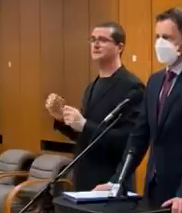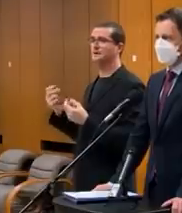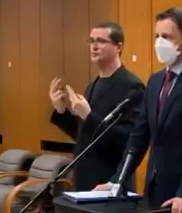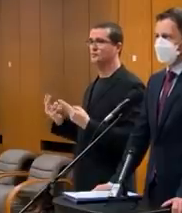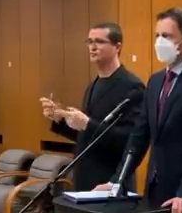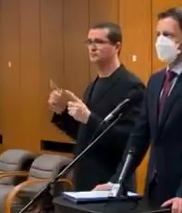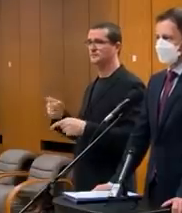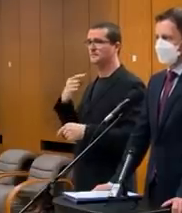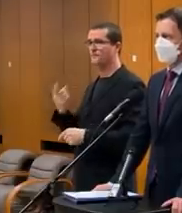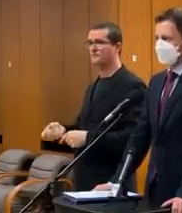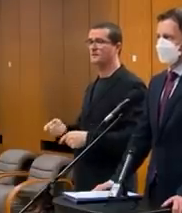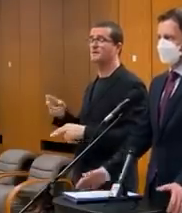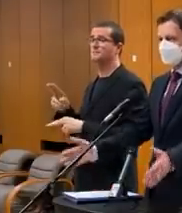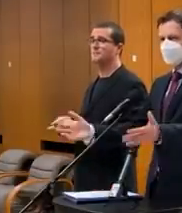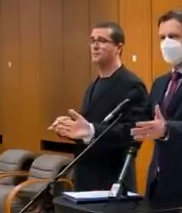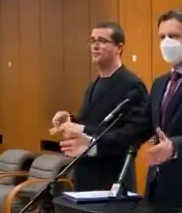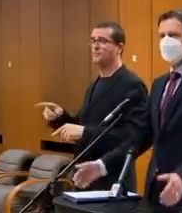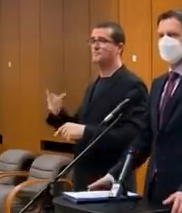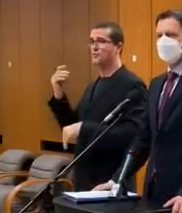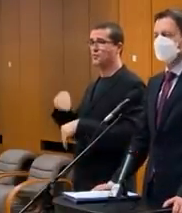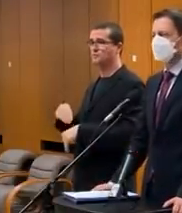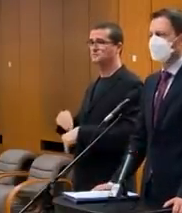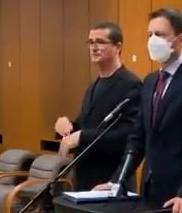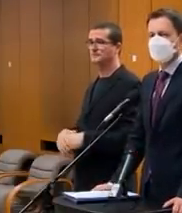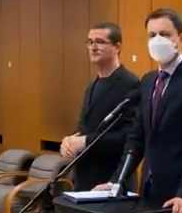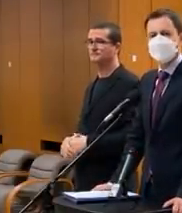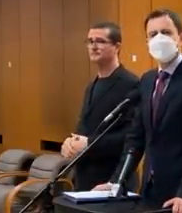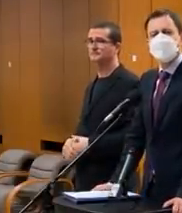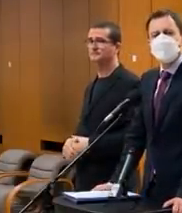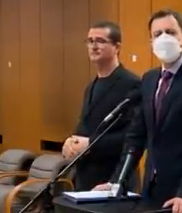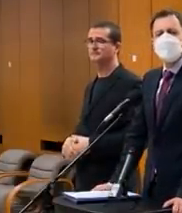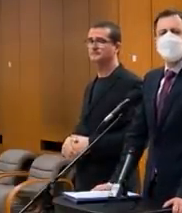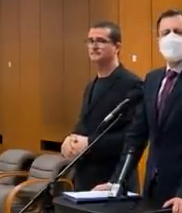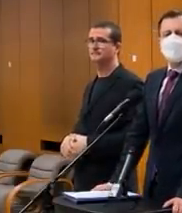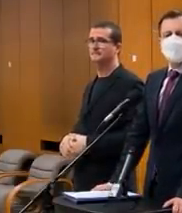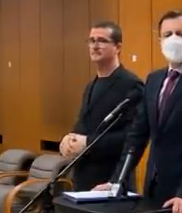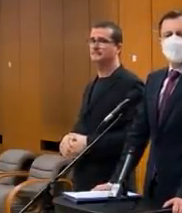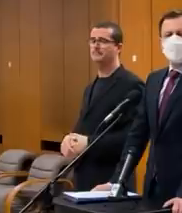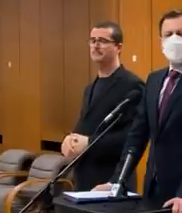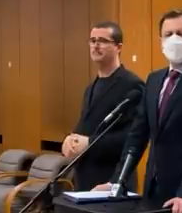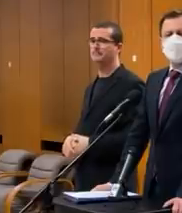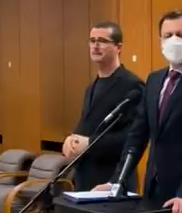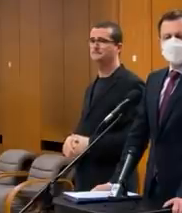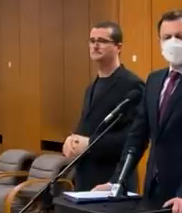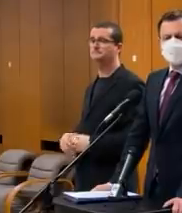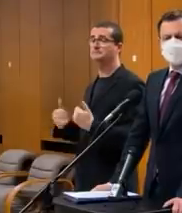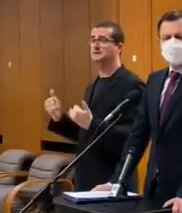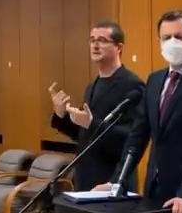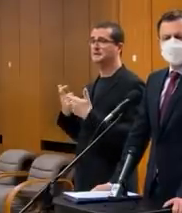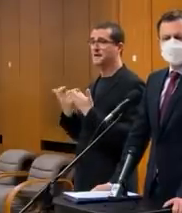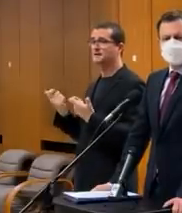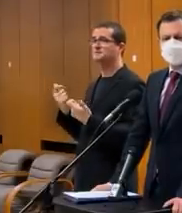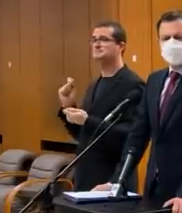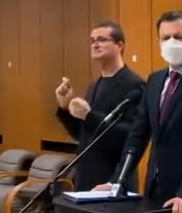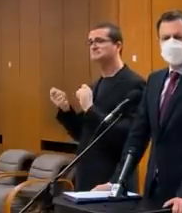najdôležitejšie, čo treba povedať. A potom následne oznámime výsledky. Áno. Teraz nie je jednoznačná, že kedy to